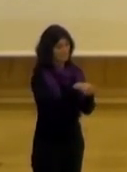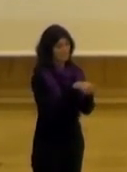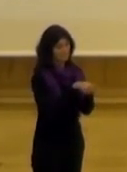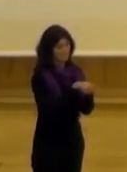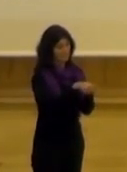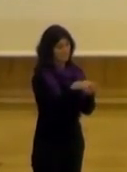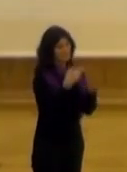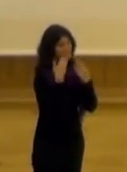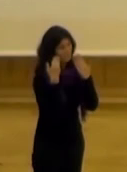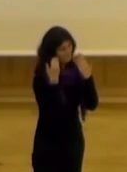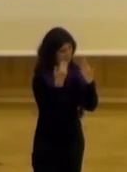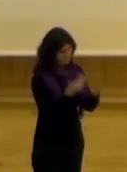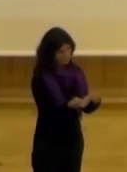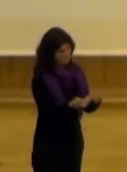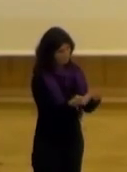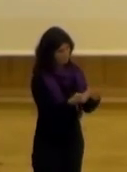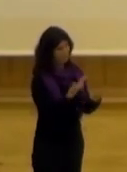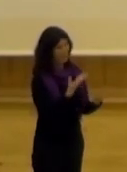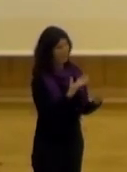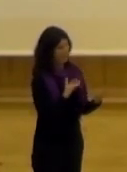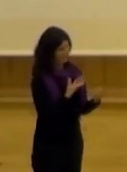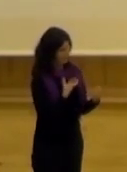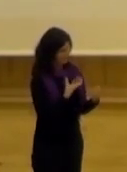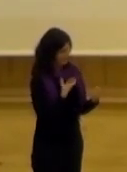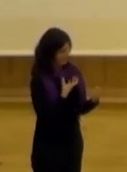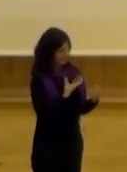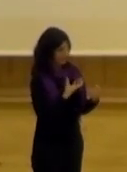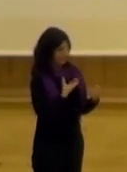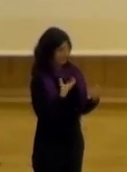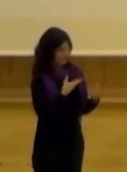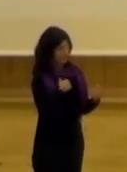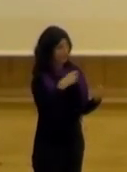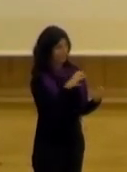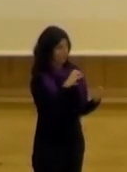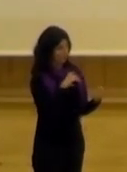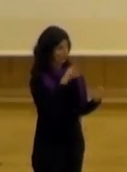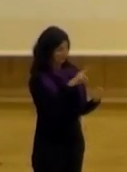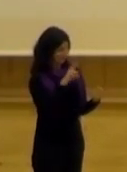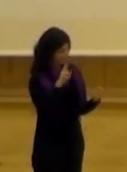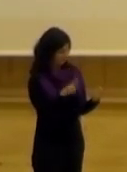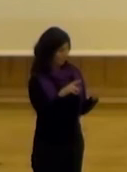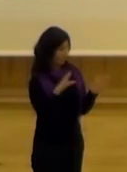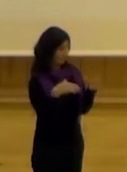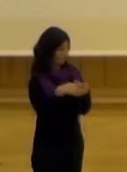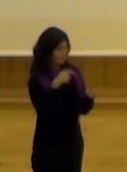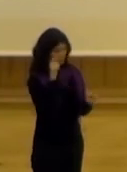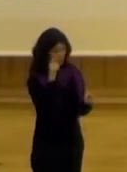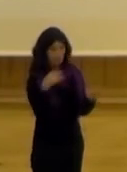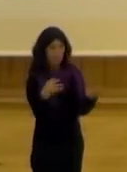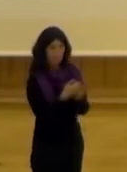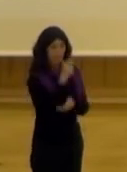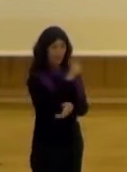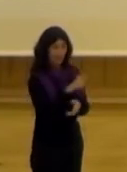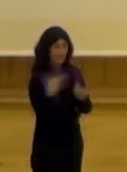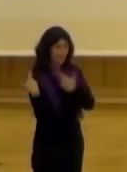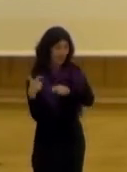agradecimiento al bueno a la alcaldía al alcalde a la concejala Raquel Ruth al equipo de turismo a toda la